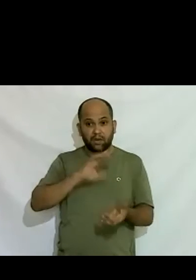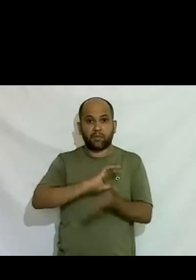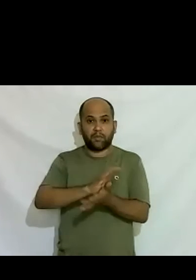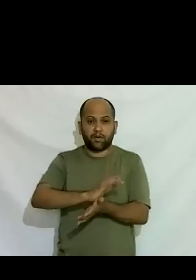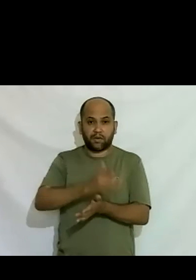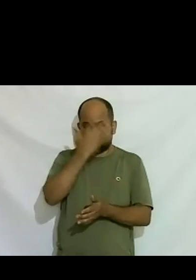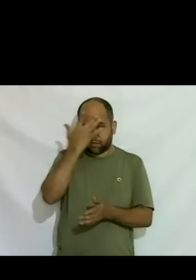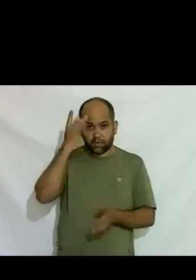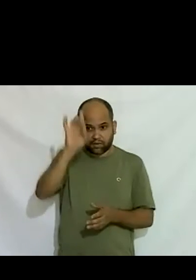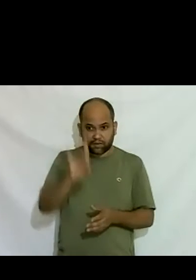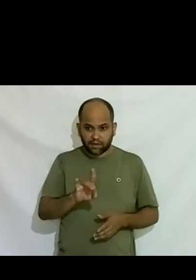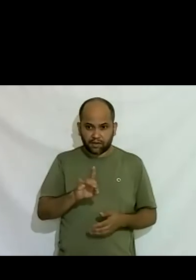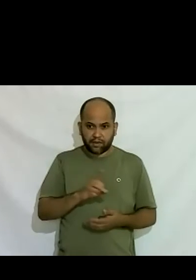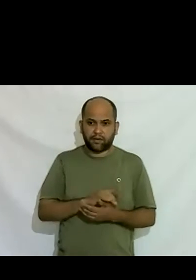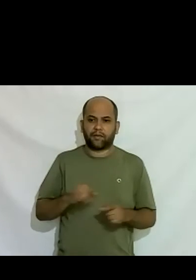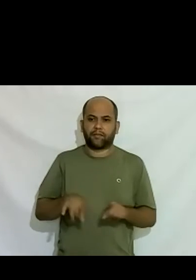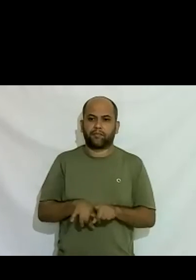deficiência né que